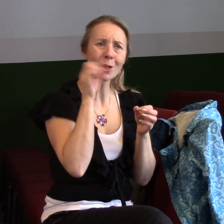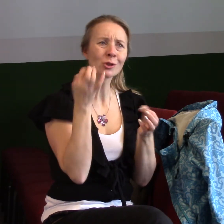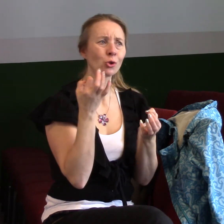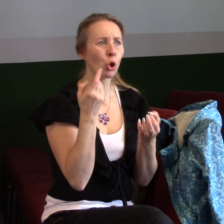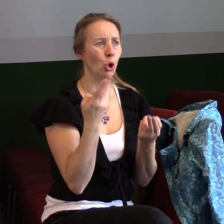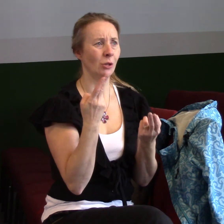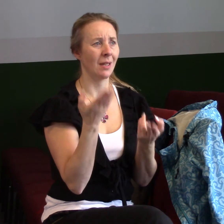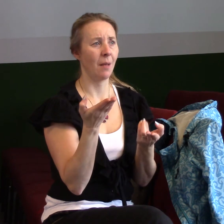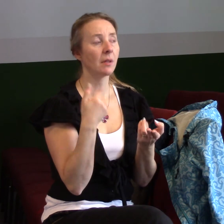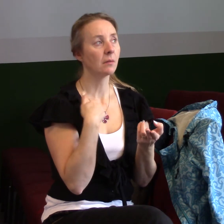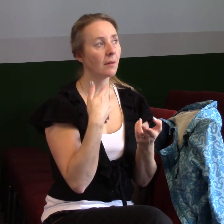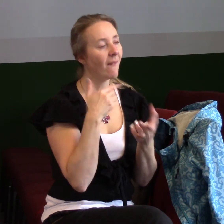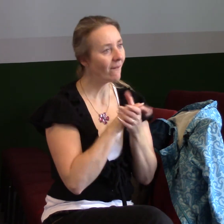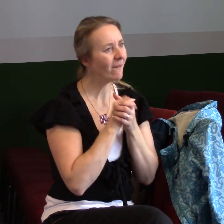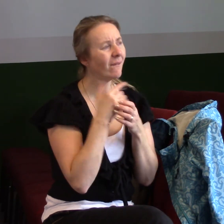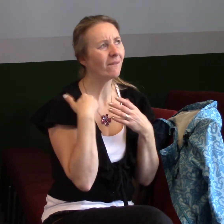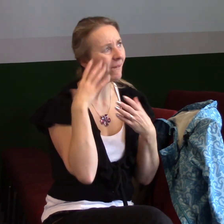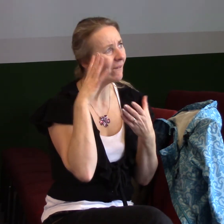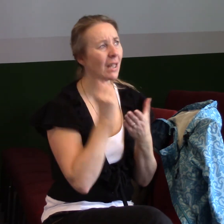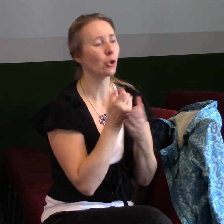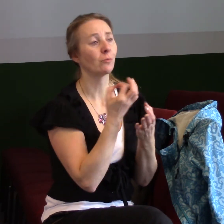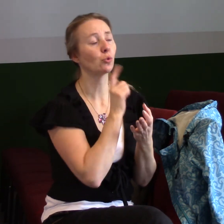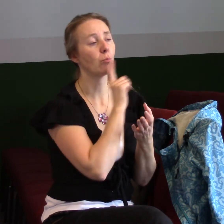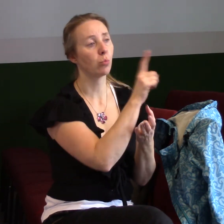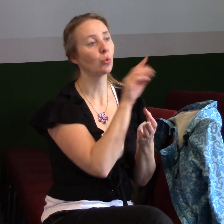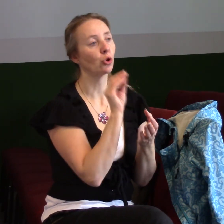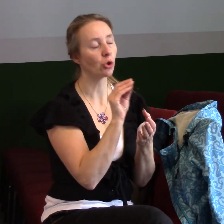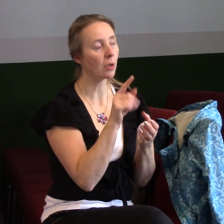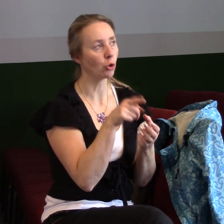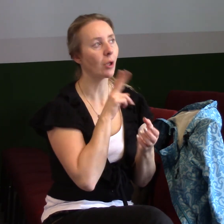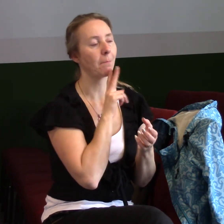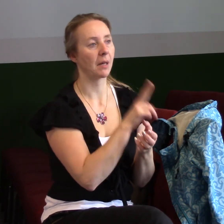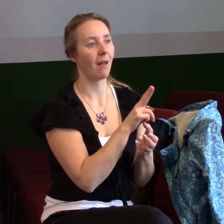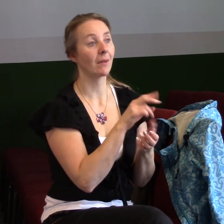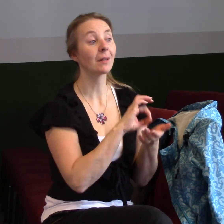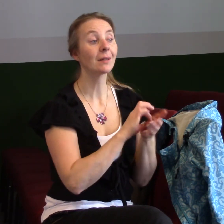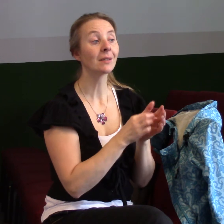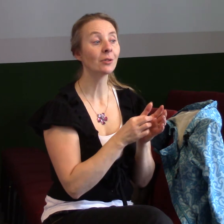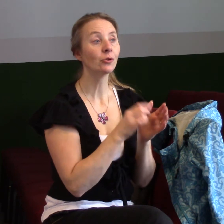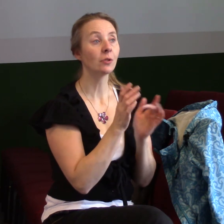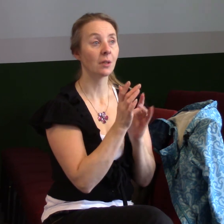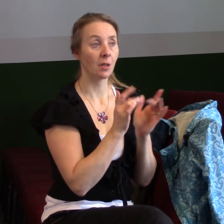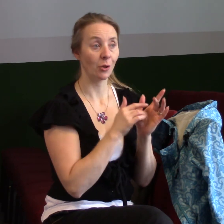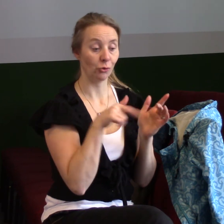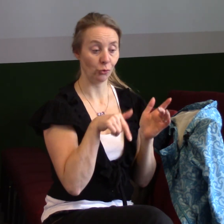života, že prostě věříme tomu, co Bůh řekl. A o Ježíše známo, že když byl na této zemi, tak on osvobozoval,